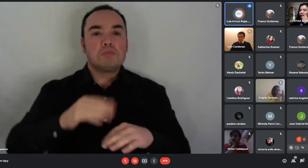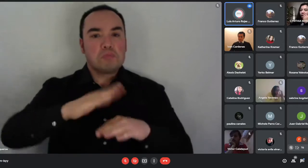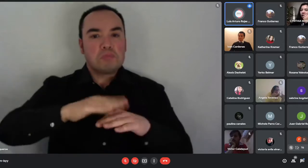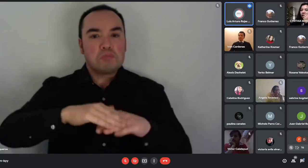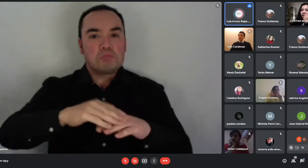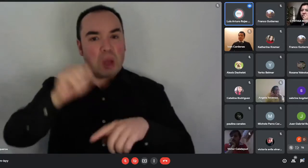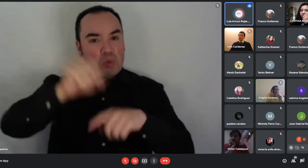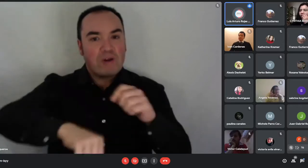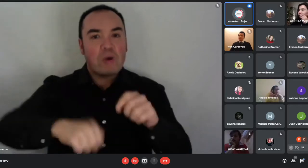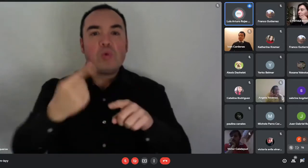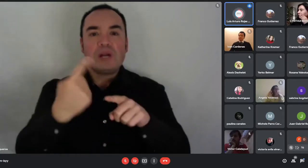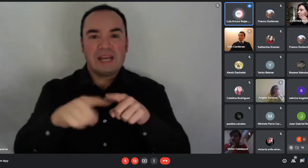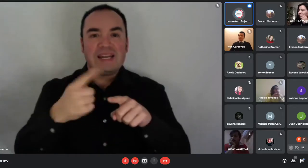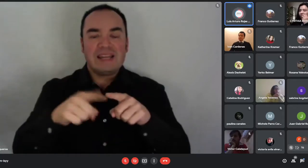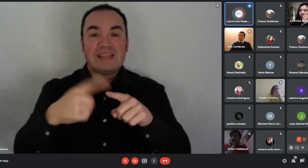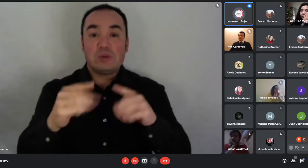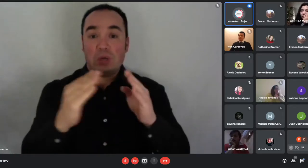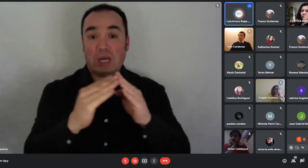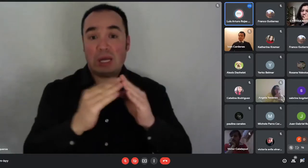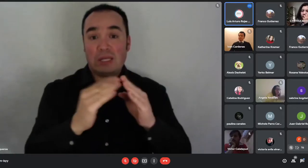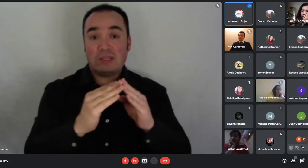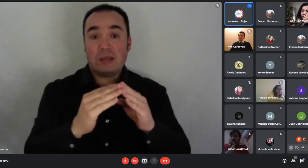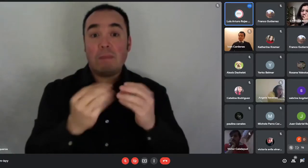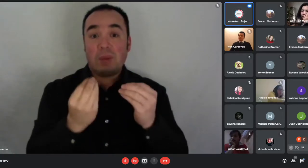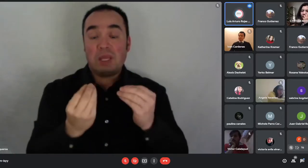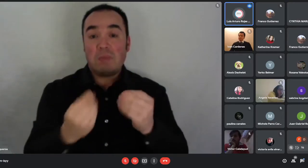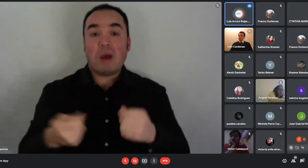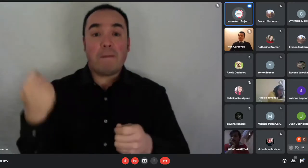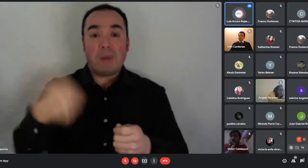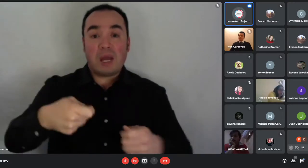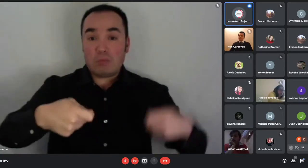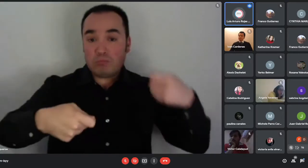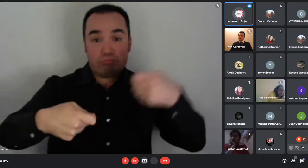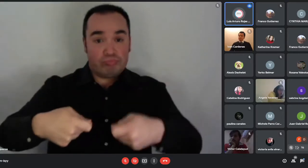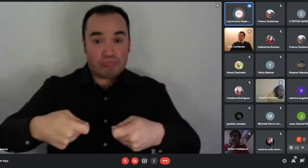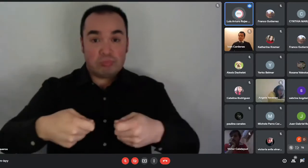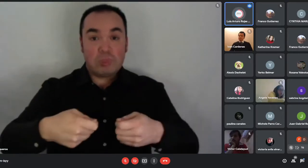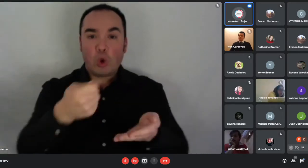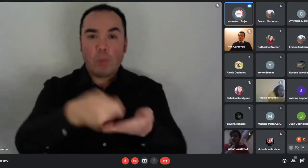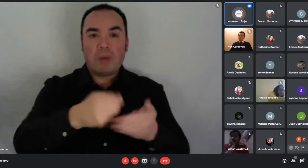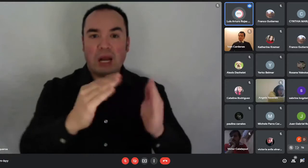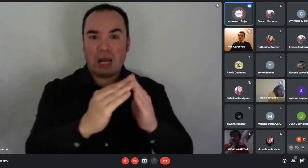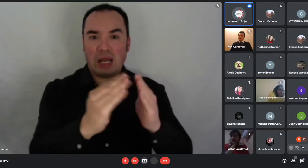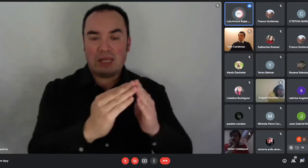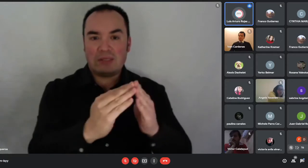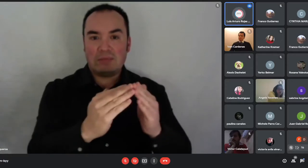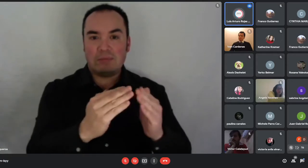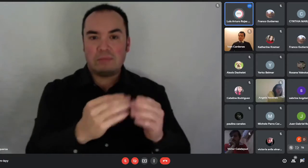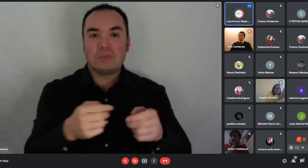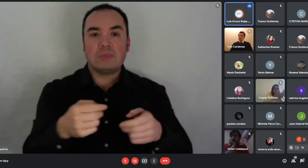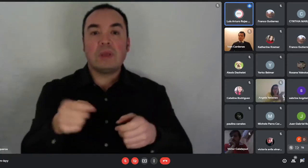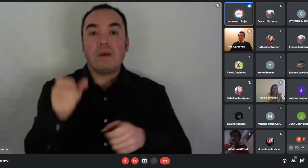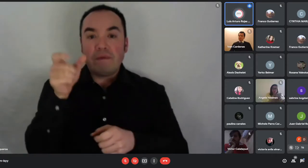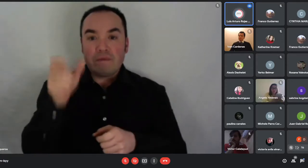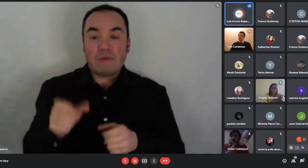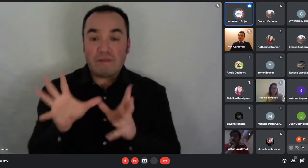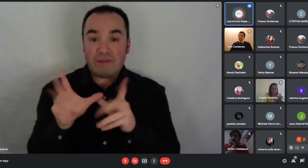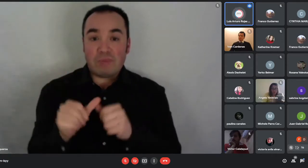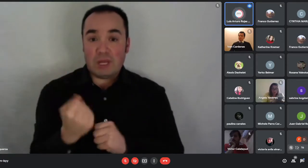Es un programa que permite postular familias unipersonales, es decir, si alguien es solo o sola, o quiere